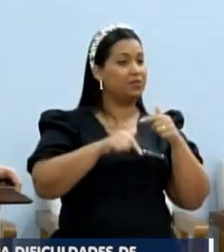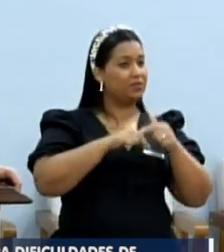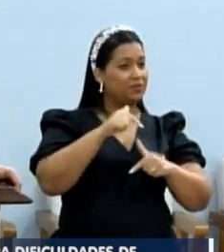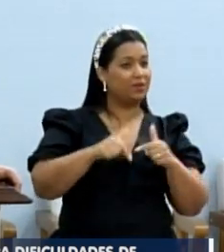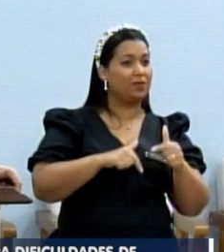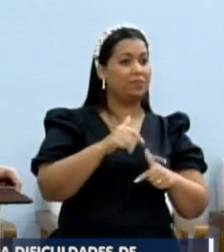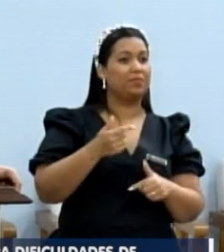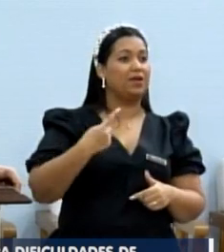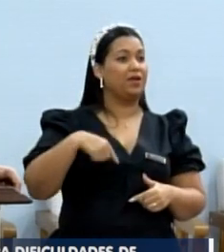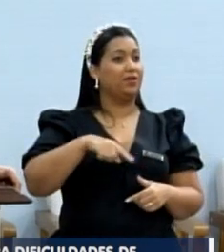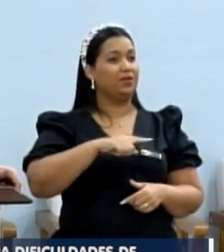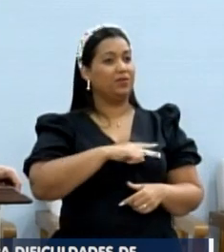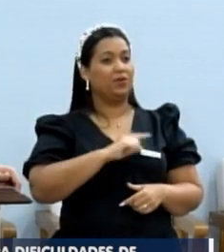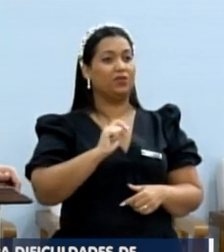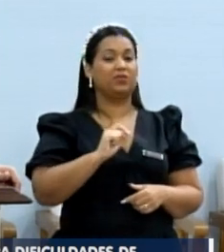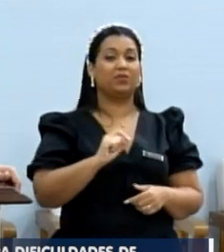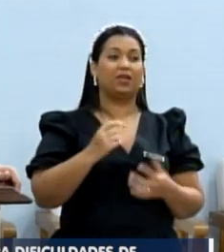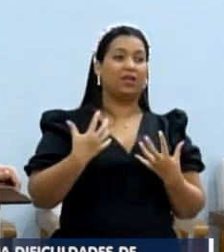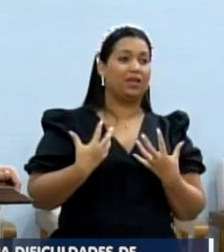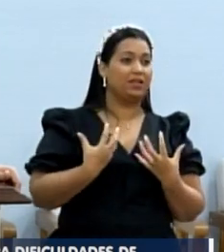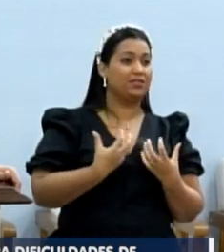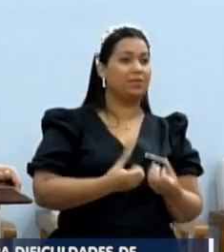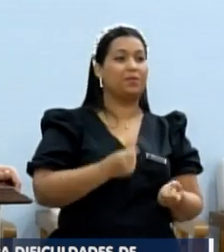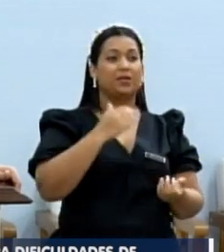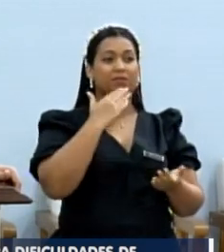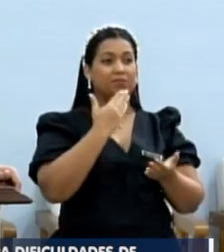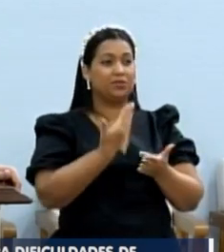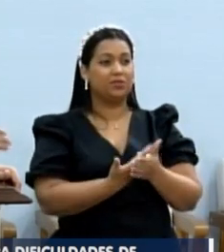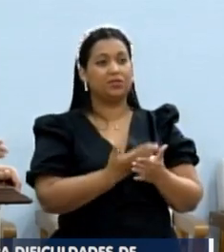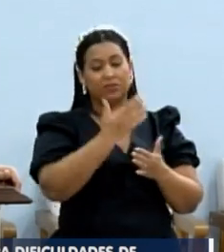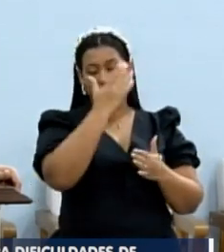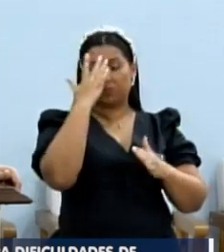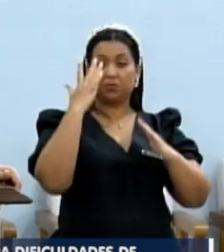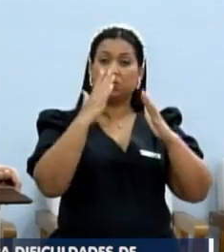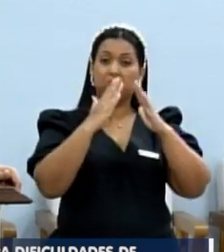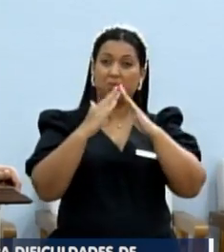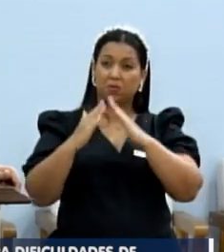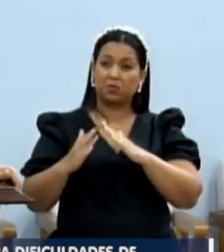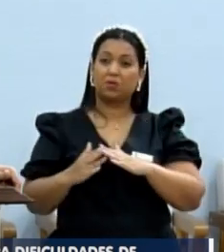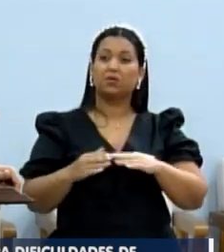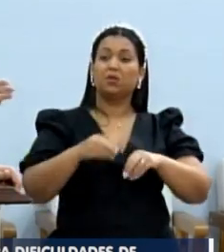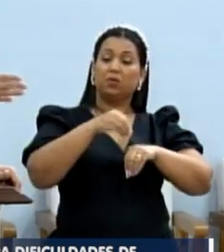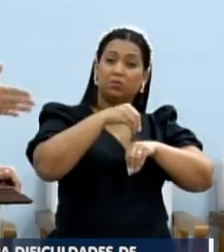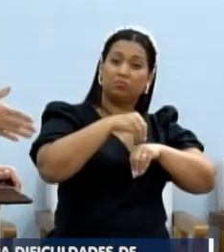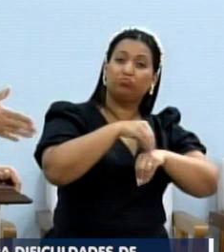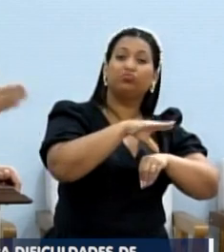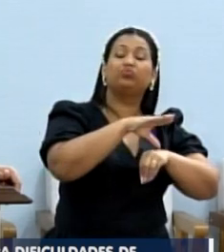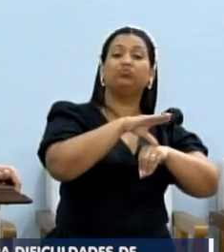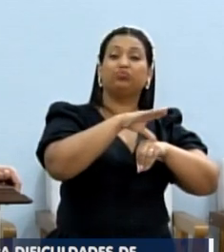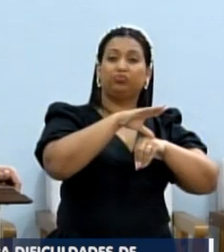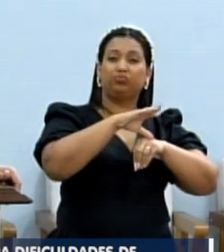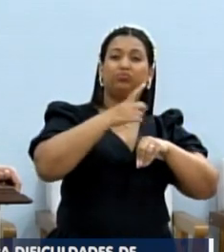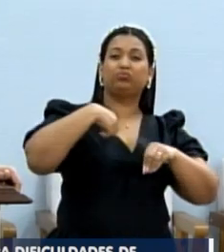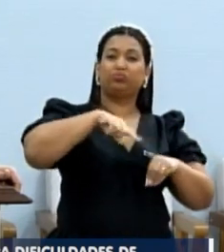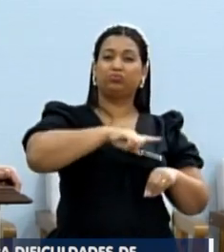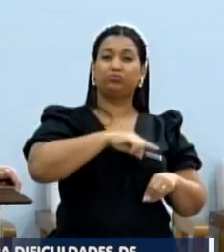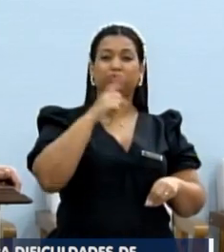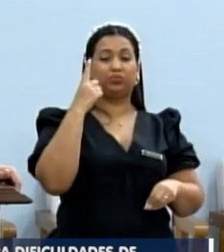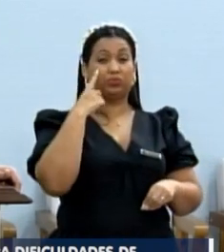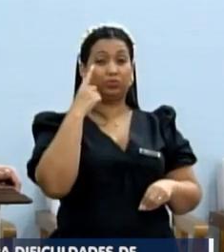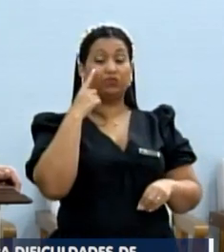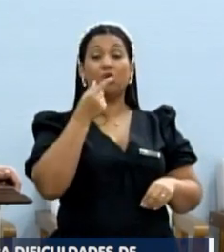a gente ali recebendo os pedidos dos moradores, protocolamos a indicação, a gente viu aquele